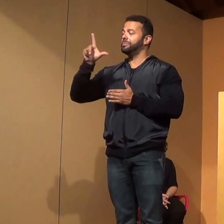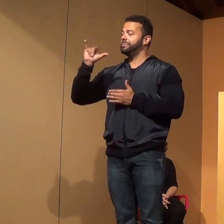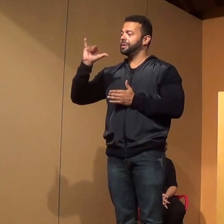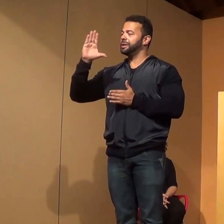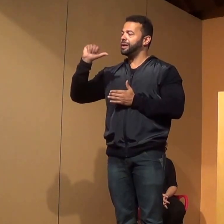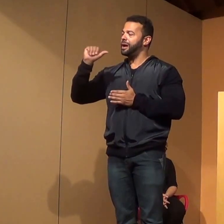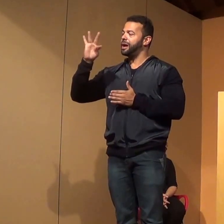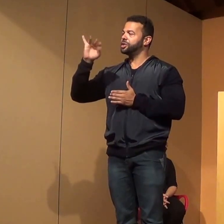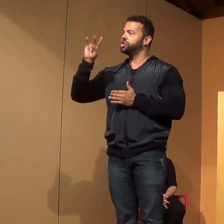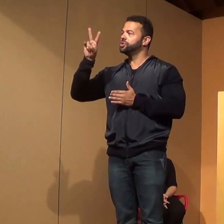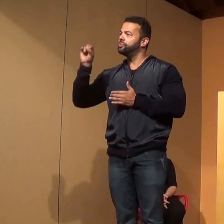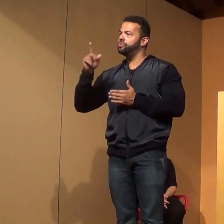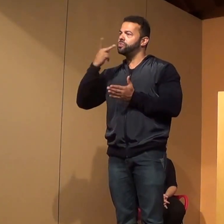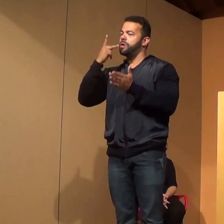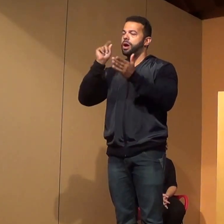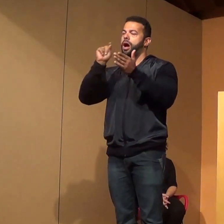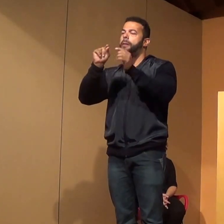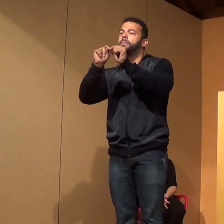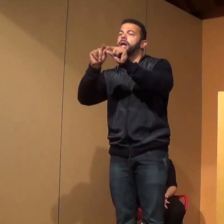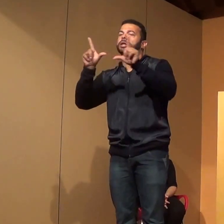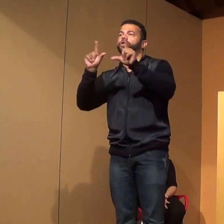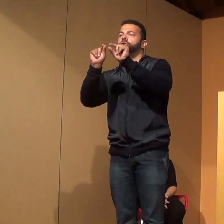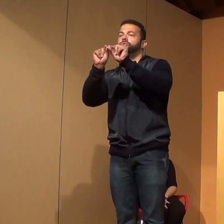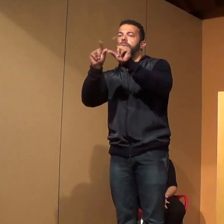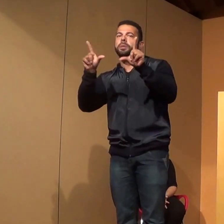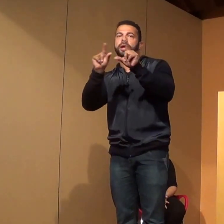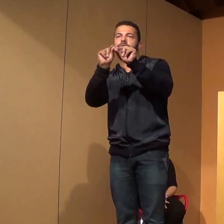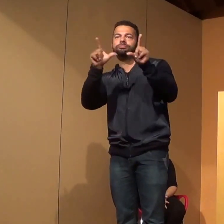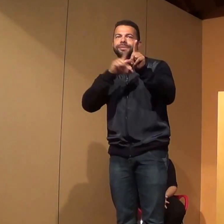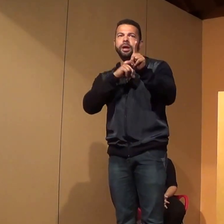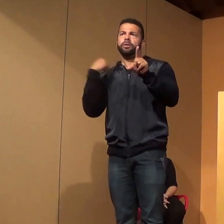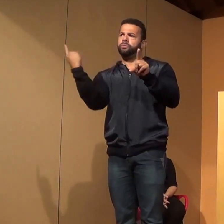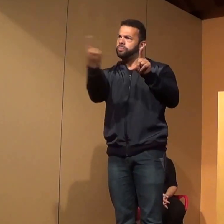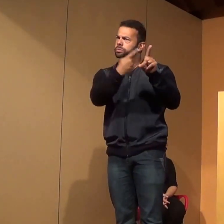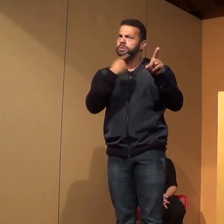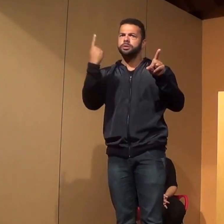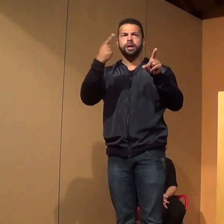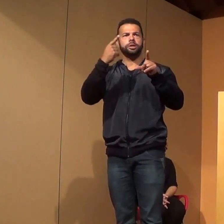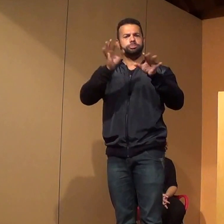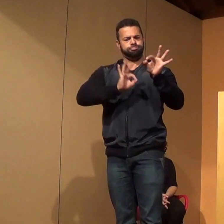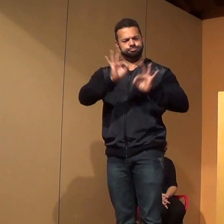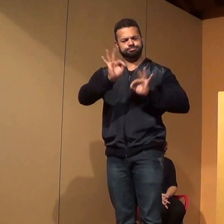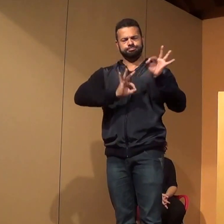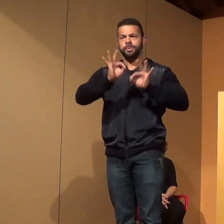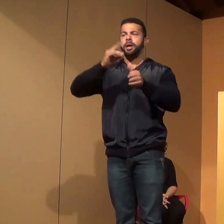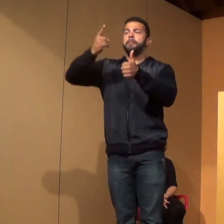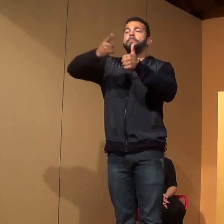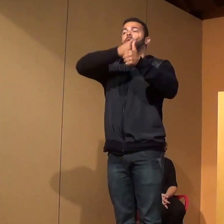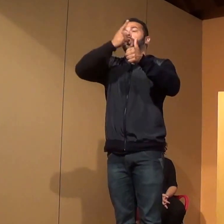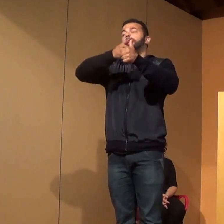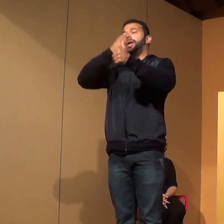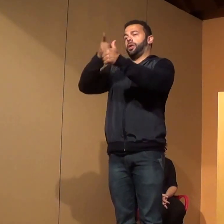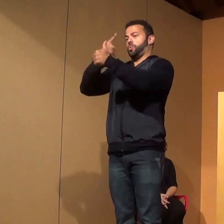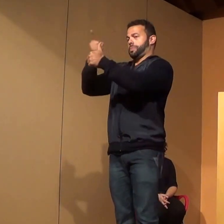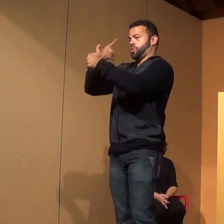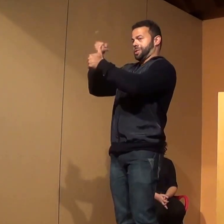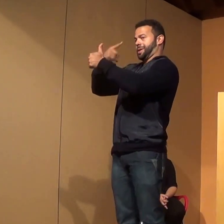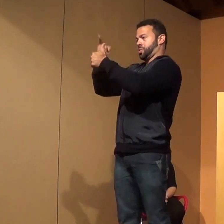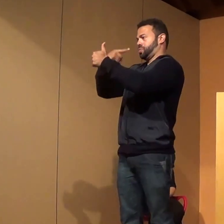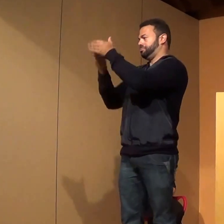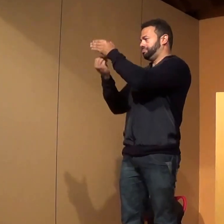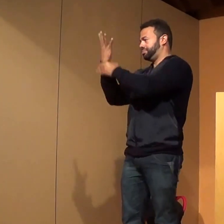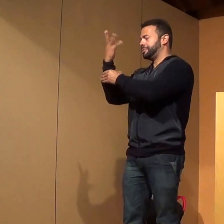somos pioneiros no desenvolvimento desse trabalho, né? Então,